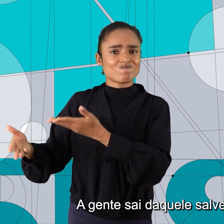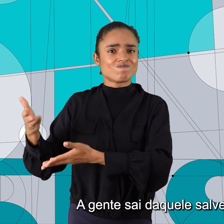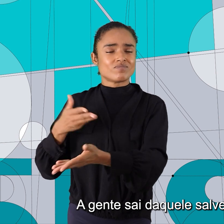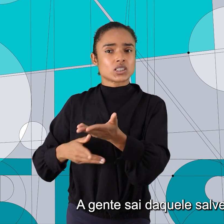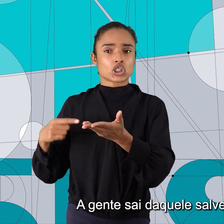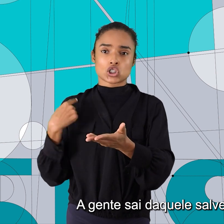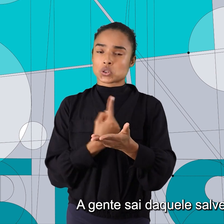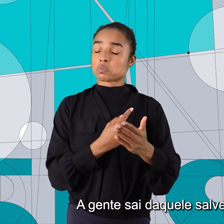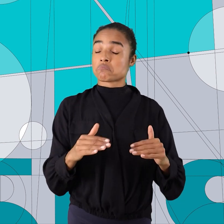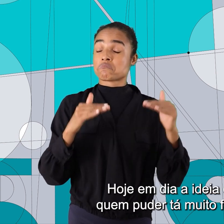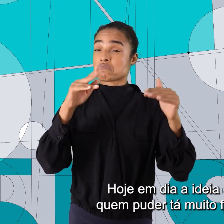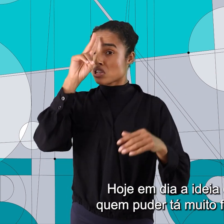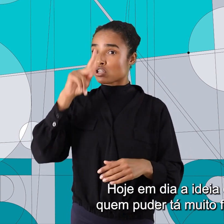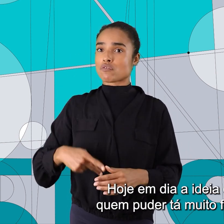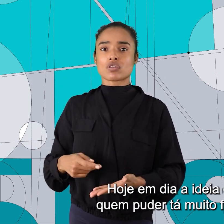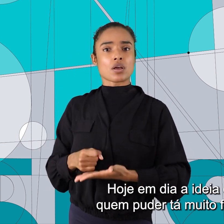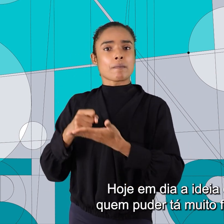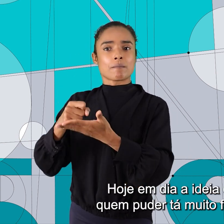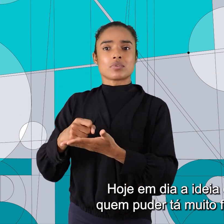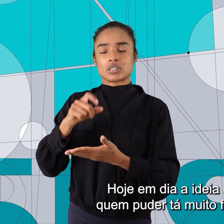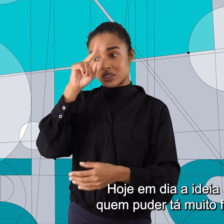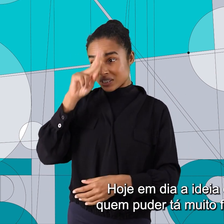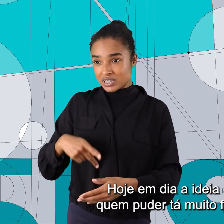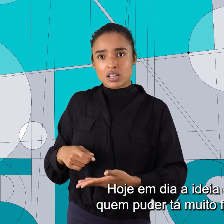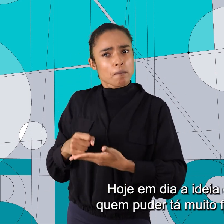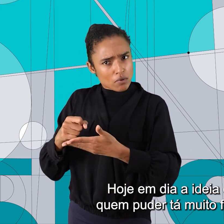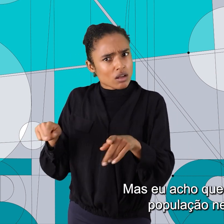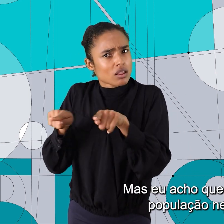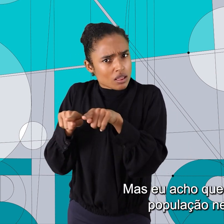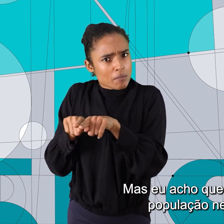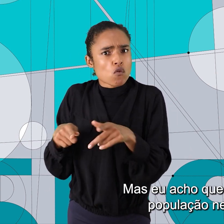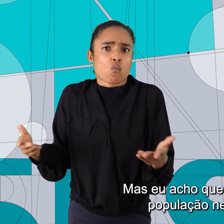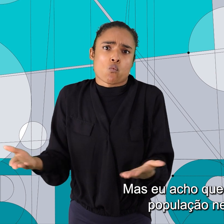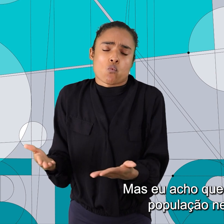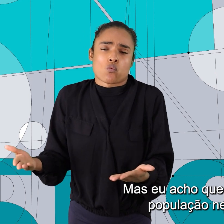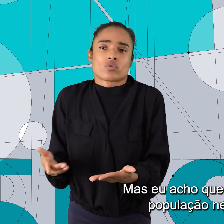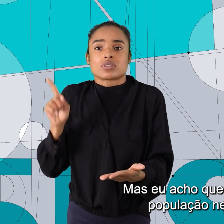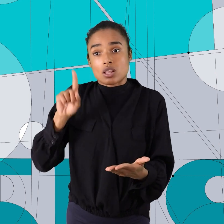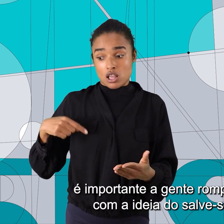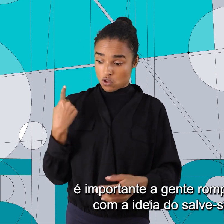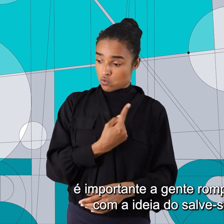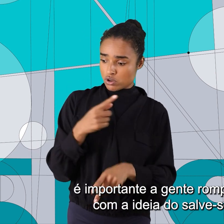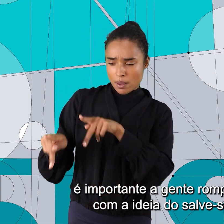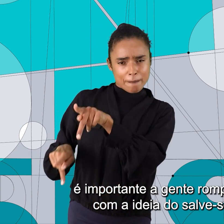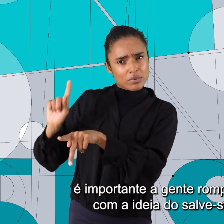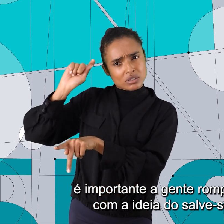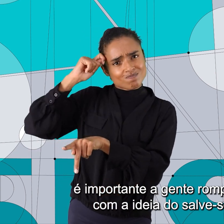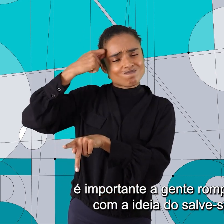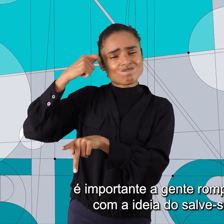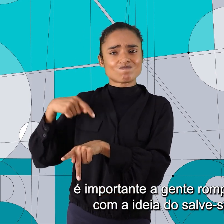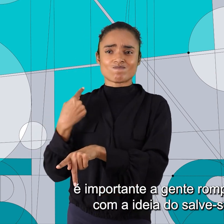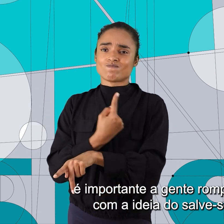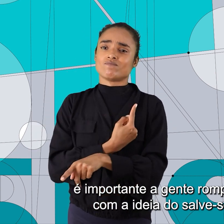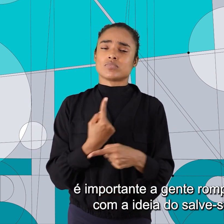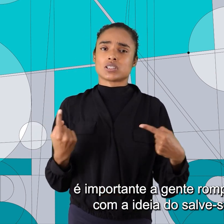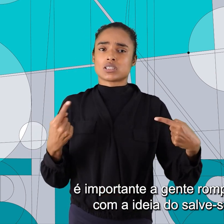A gente sai daquele salve-se quem puder. Hoje em dia, a de salve-se quem puder está muito forte também. Mas eu acho que para nós, população negra, é importante a gente romper mais